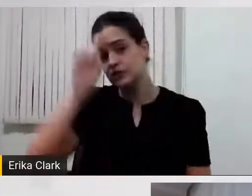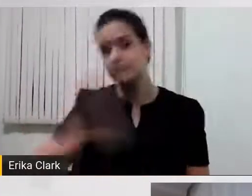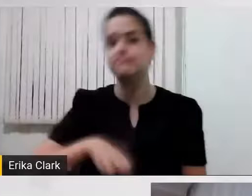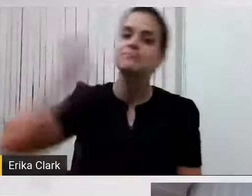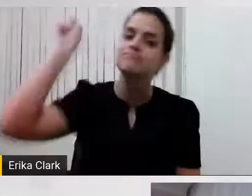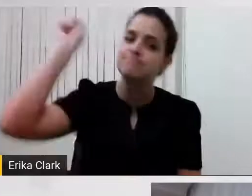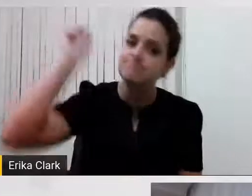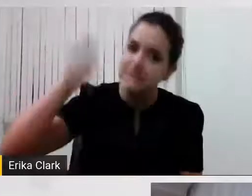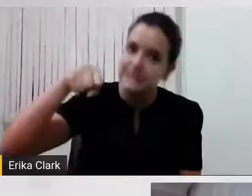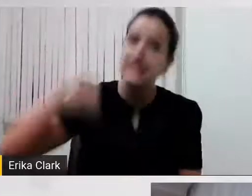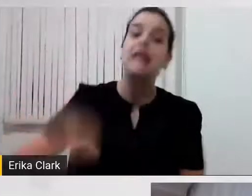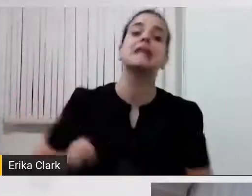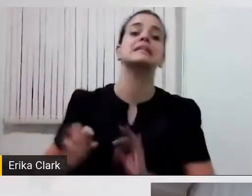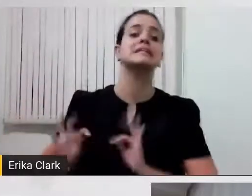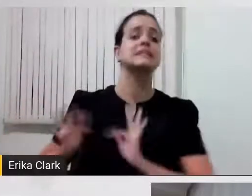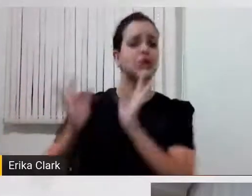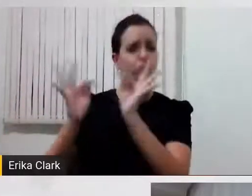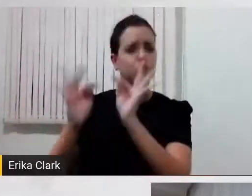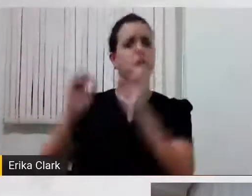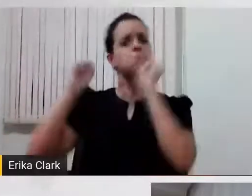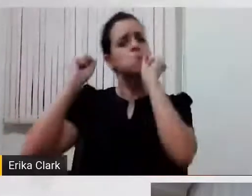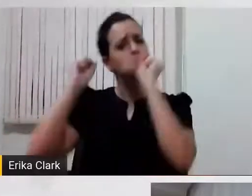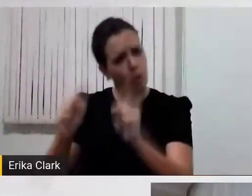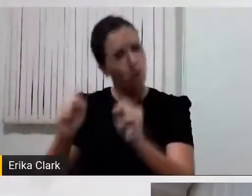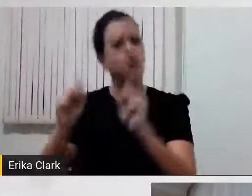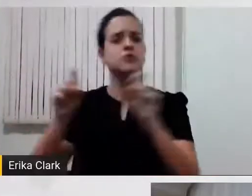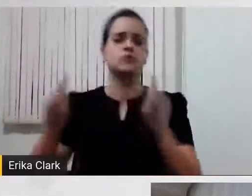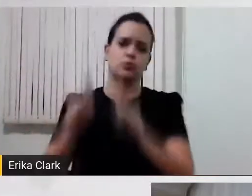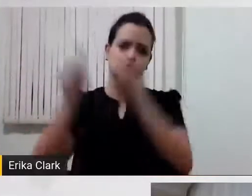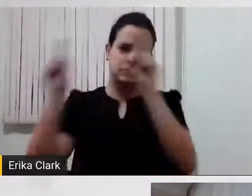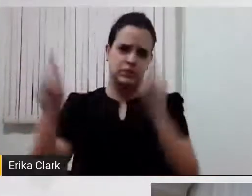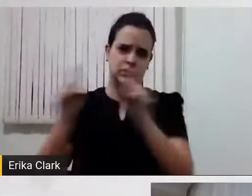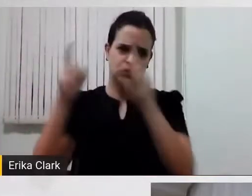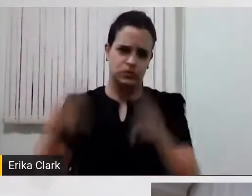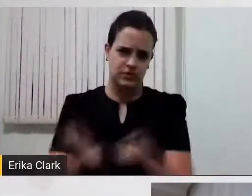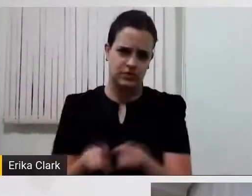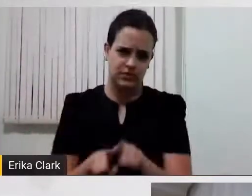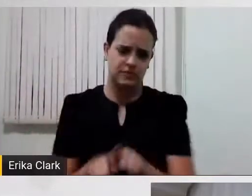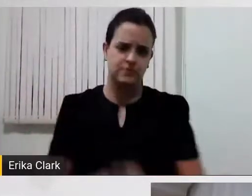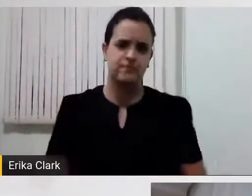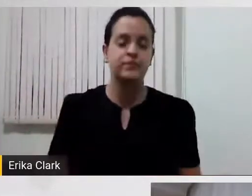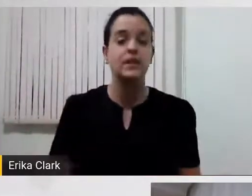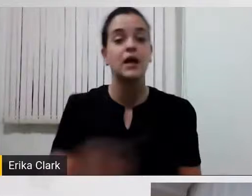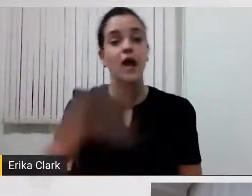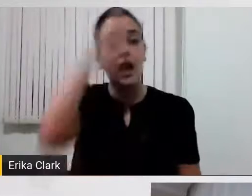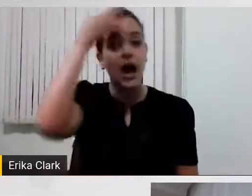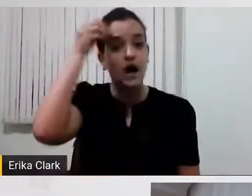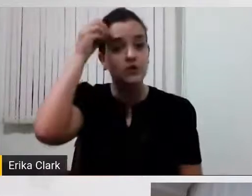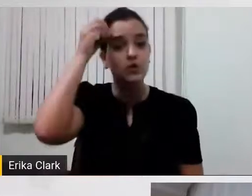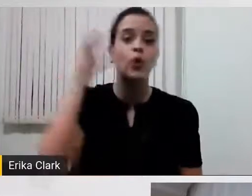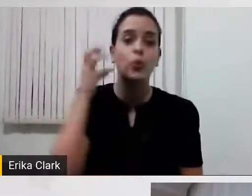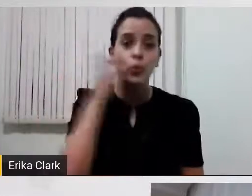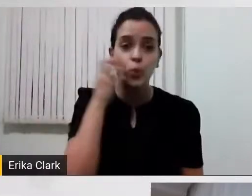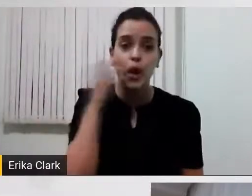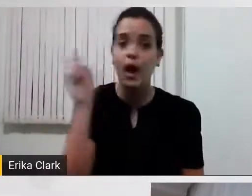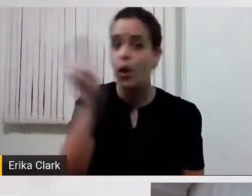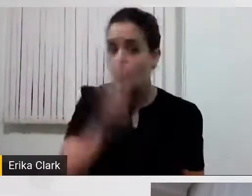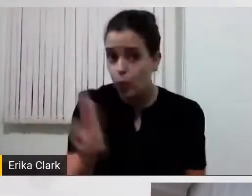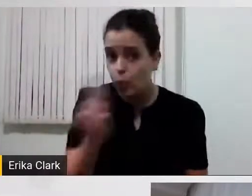tecnologia assistiva também pode ser o computador. A Sônia e o Eduardo usam o celular, usam o